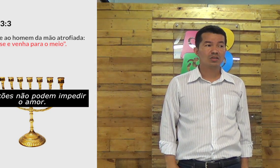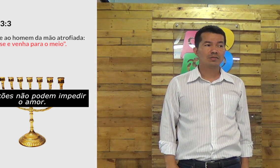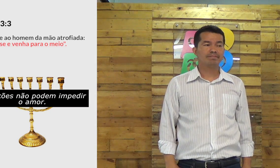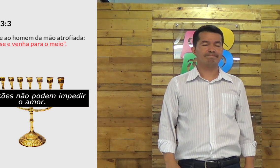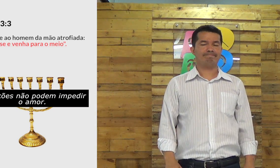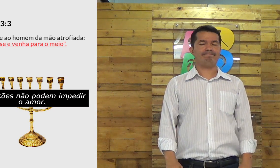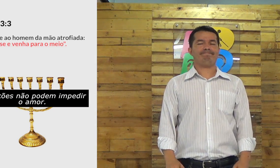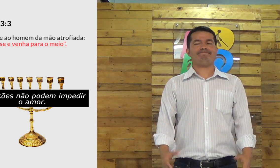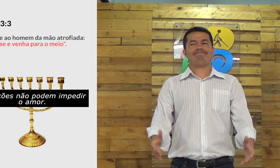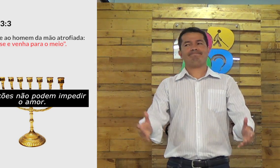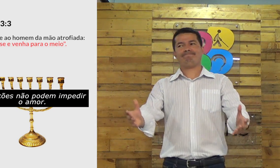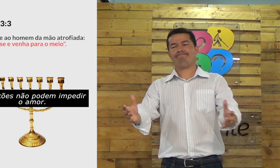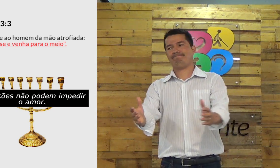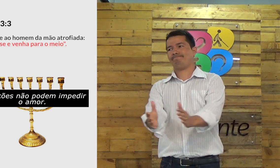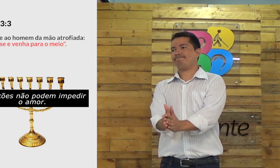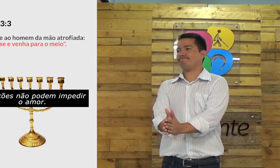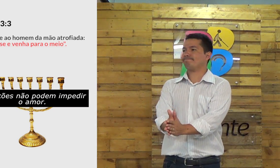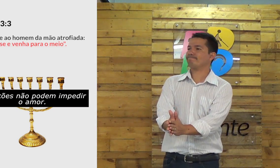perceba que o mais importante é o amor